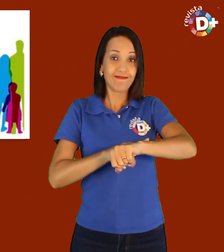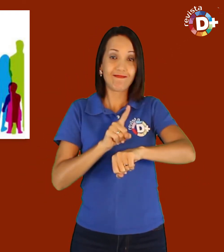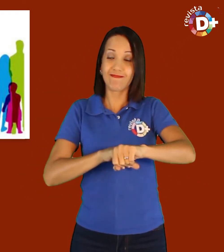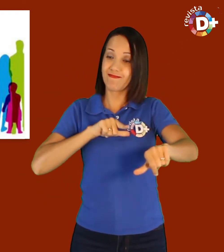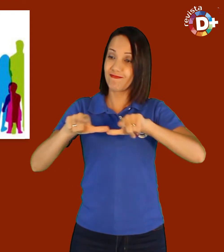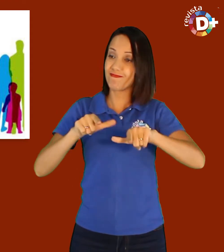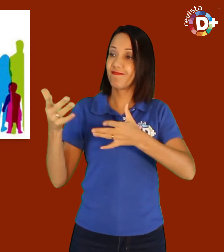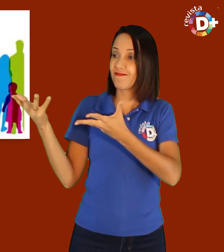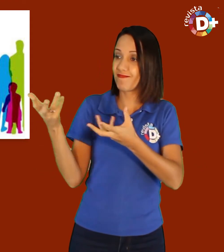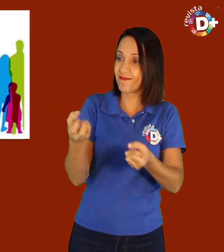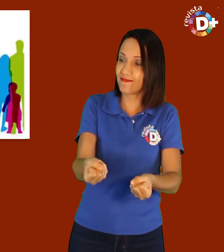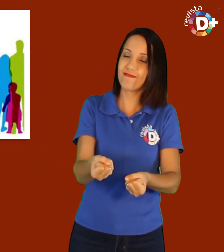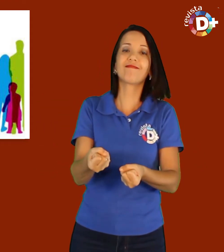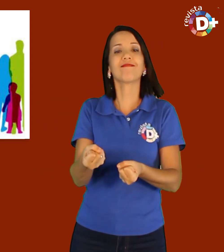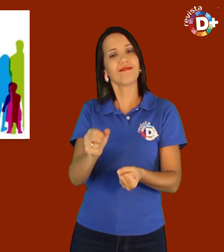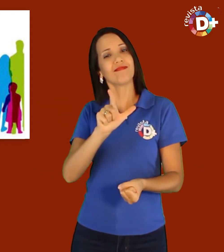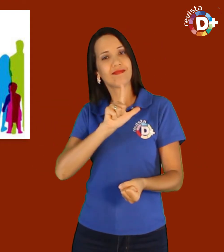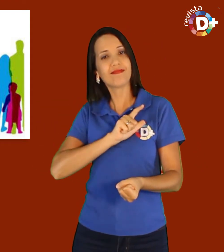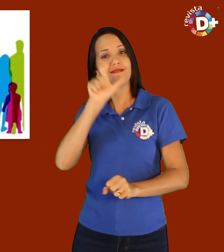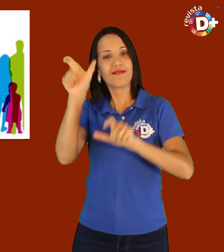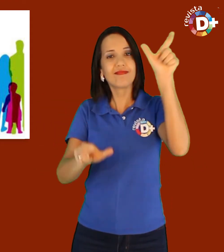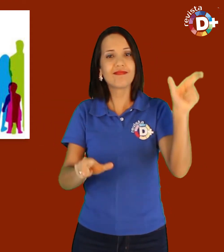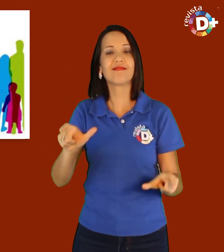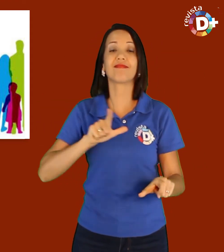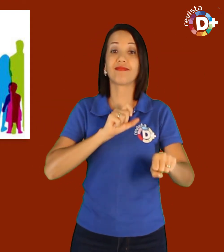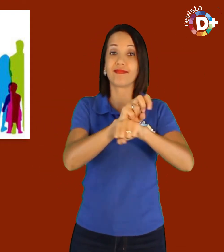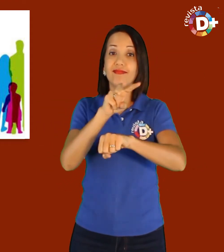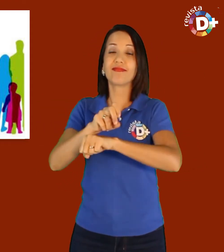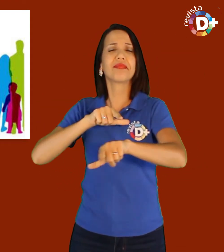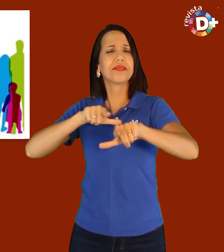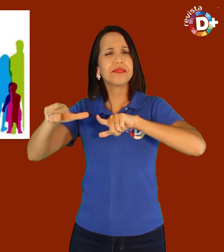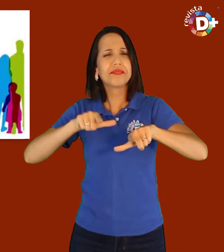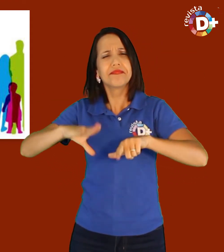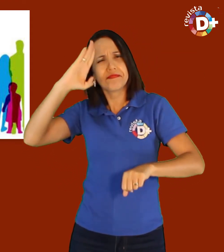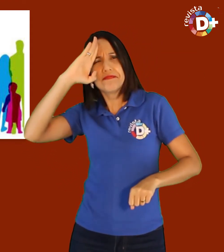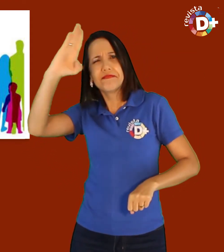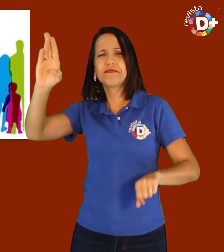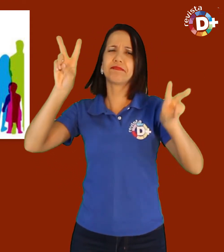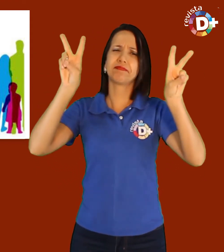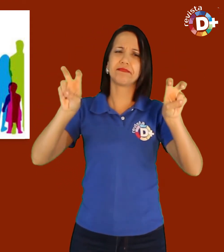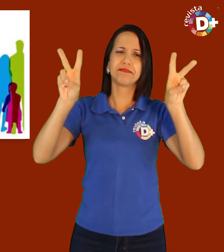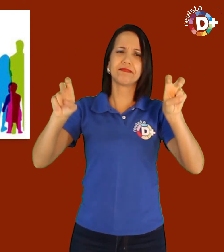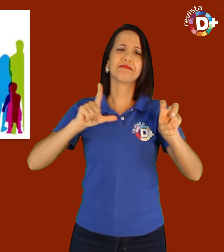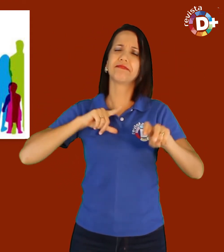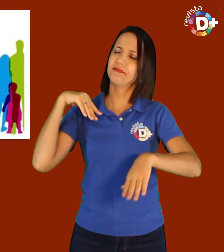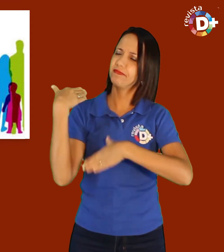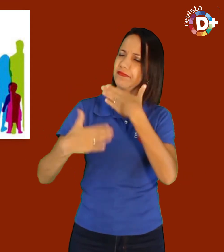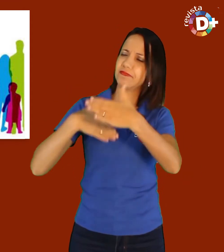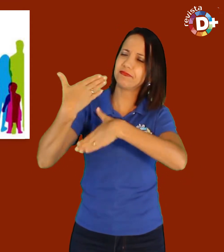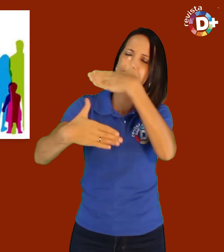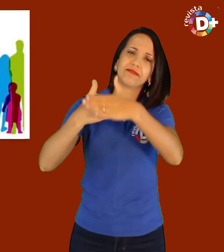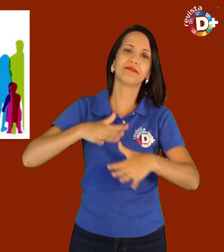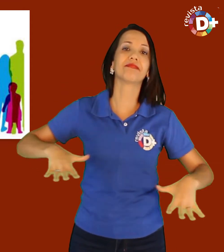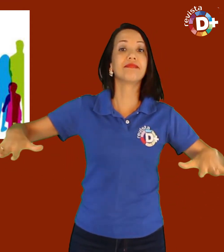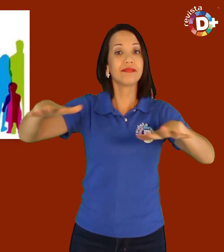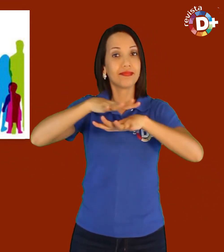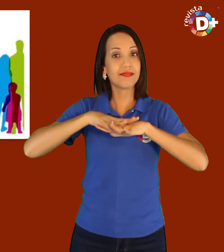de sua independência quando o mercado puder absorvê-la. Portanto, a empregabilidade é um dos temas fortes a serem